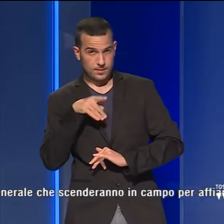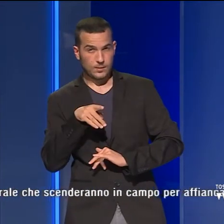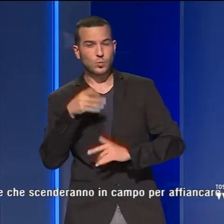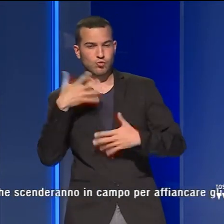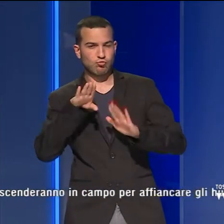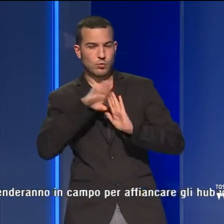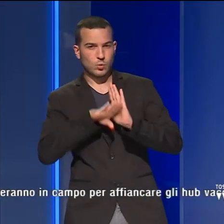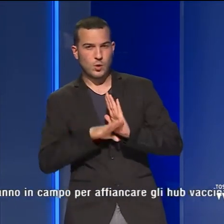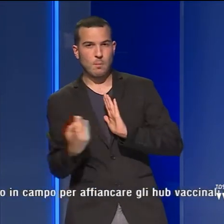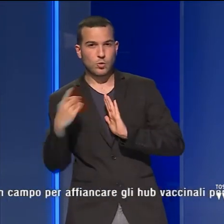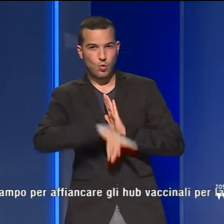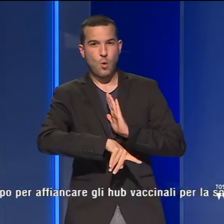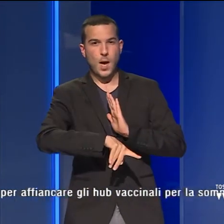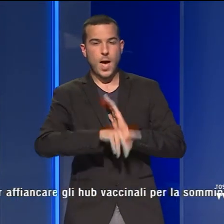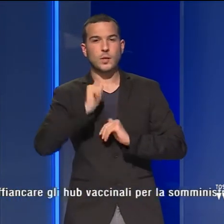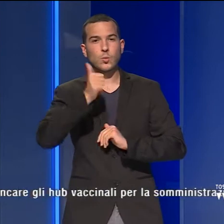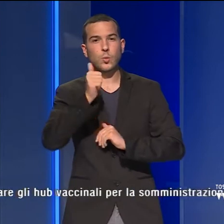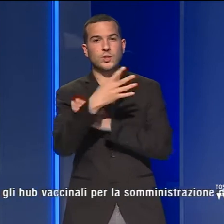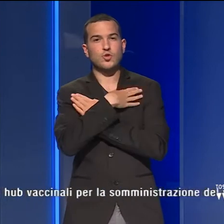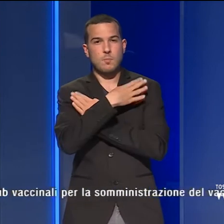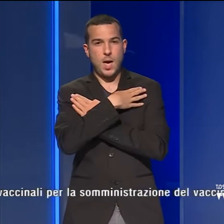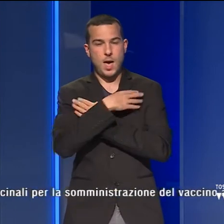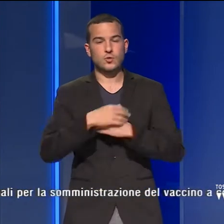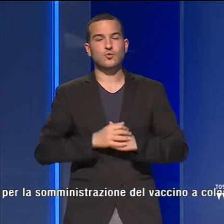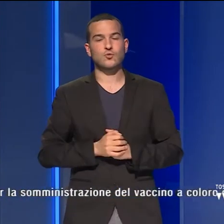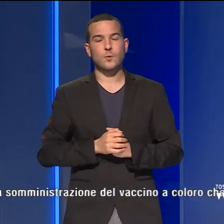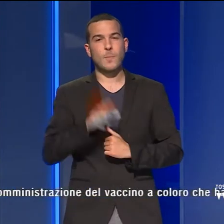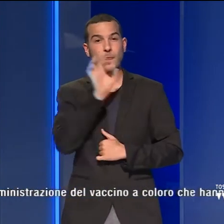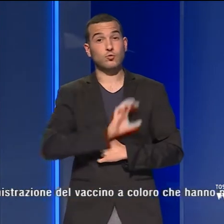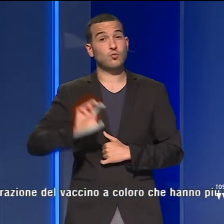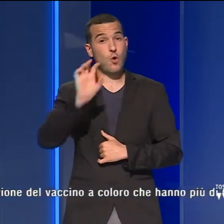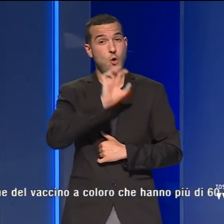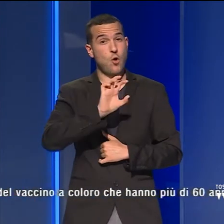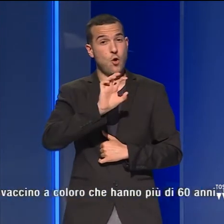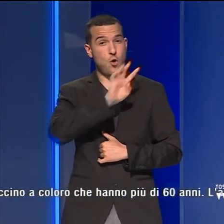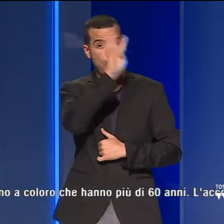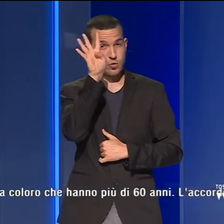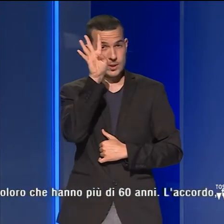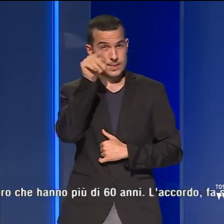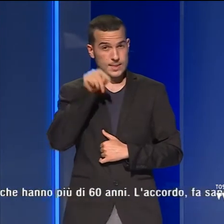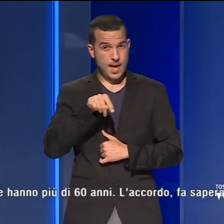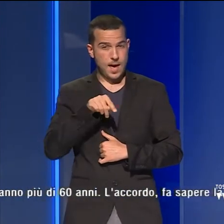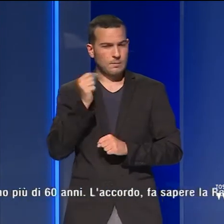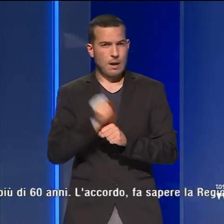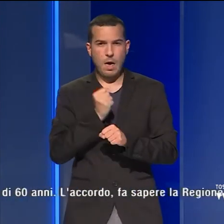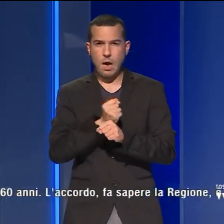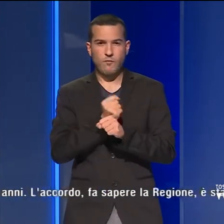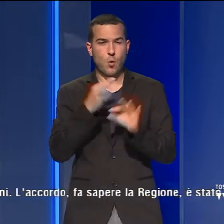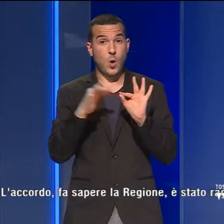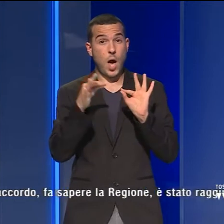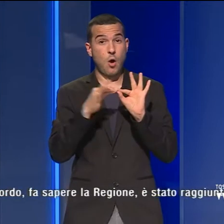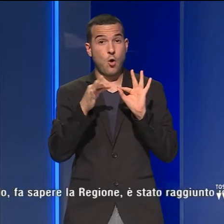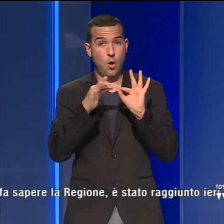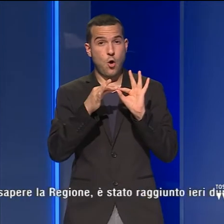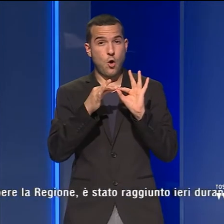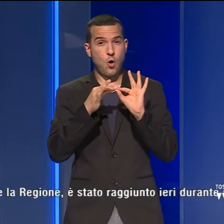programma da domani 11 maggio. Intanto la Toscana è al lavoro per definire l'accordo con i